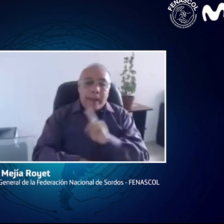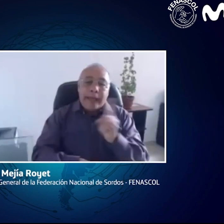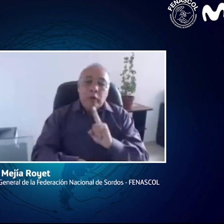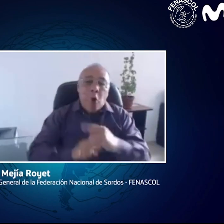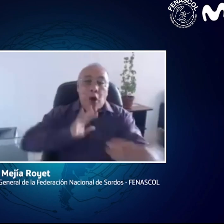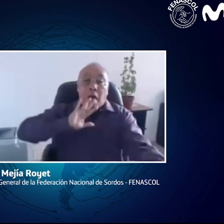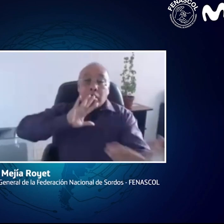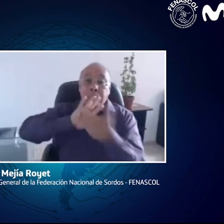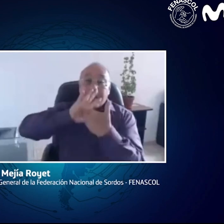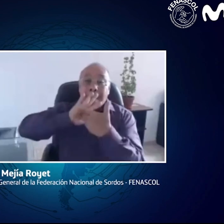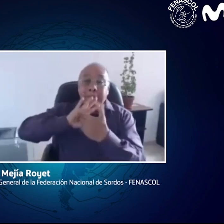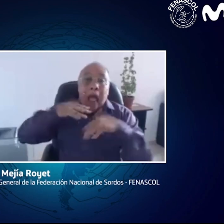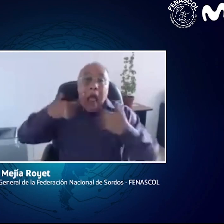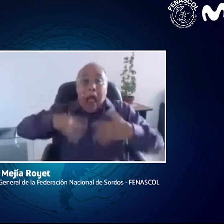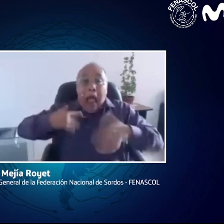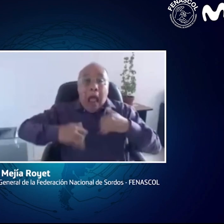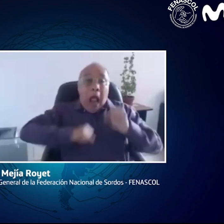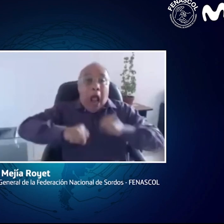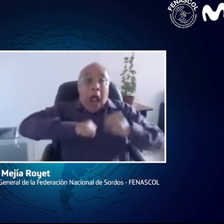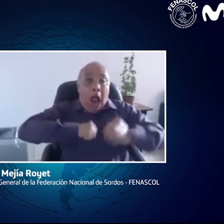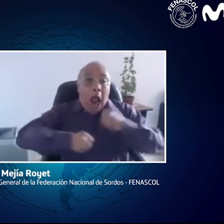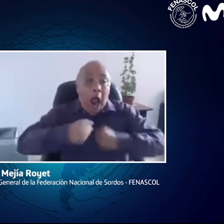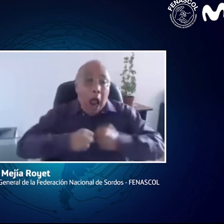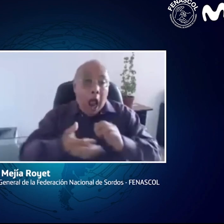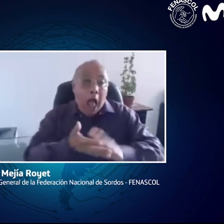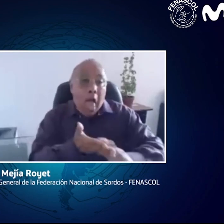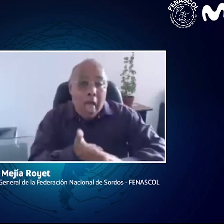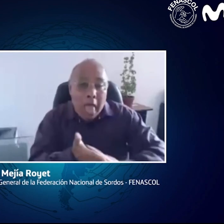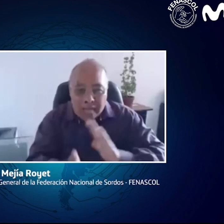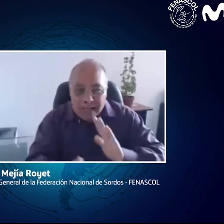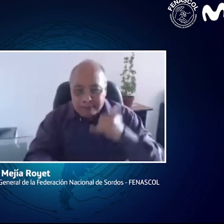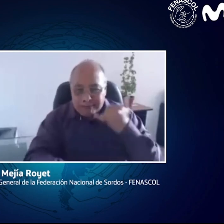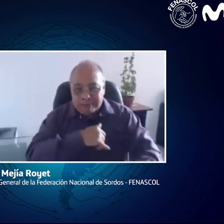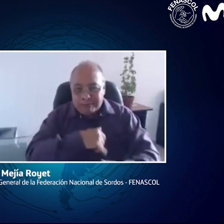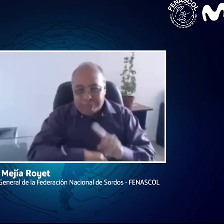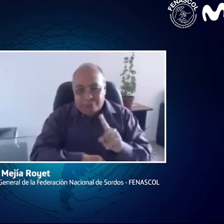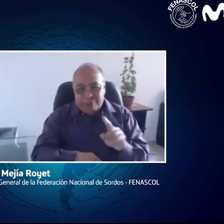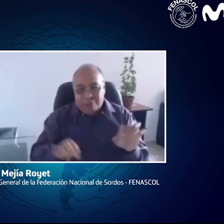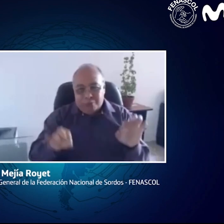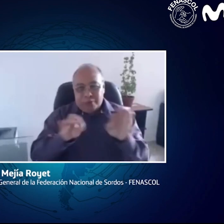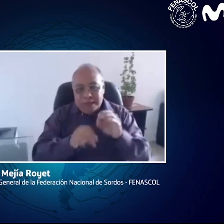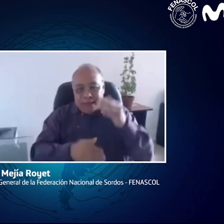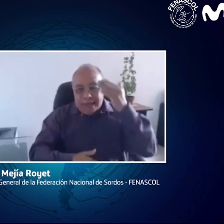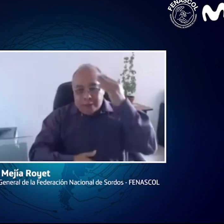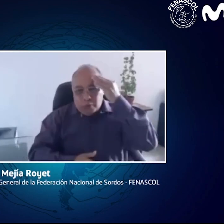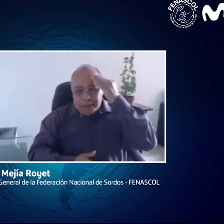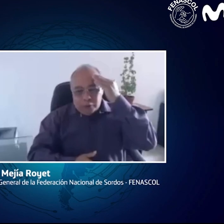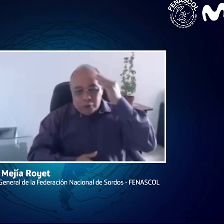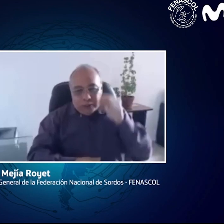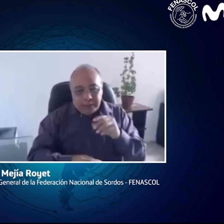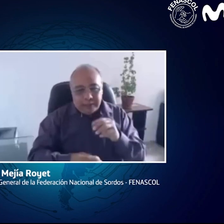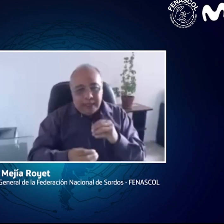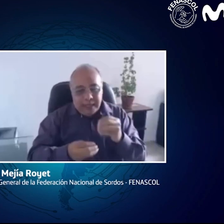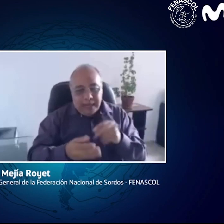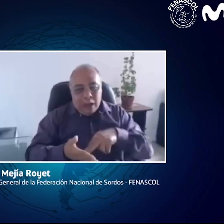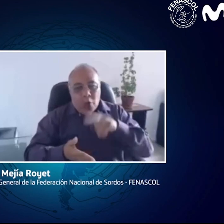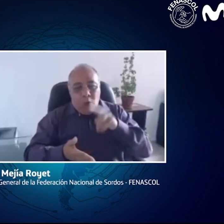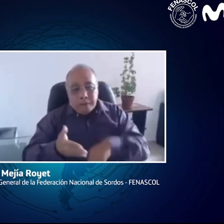conciencia para que las entidades cumplan y no se tenga que recurrir a acciones como una demanda al final. Y ahí, entonces, es cuando